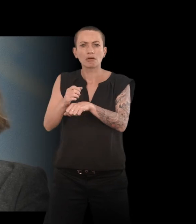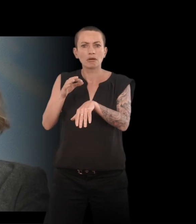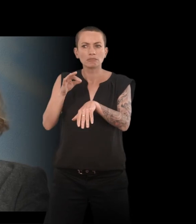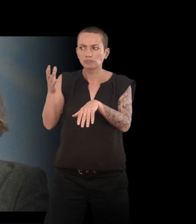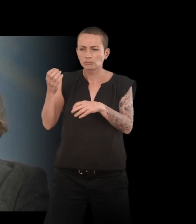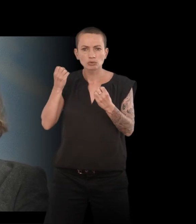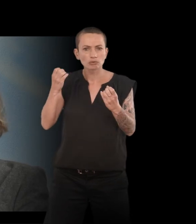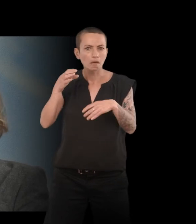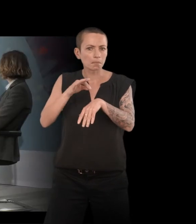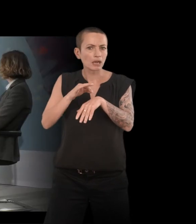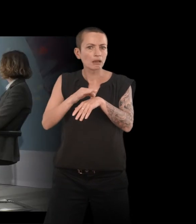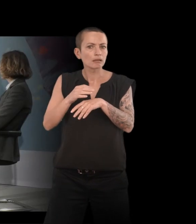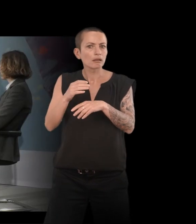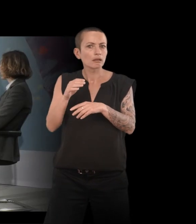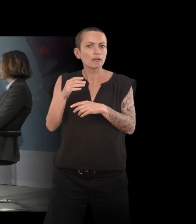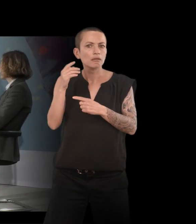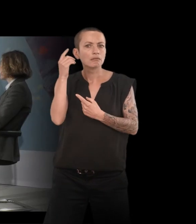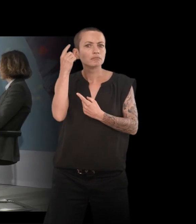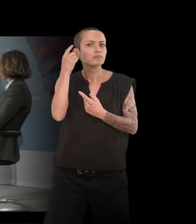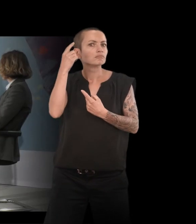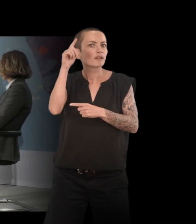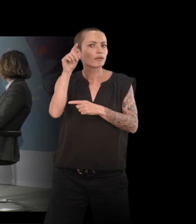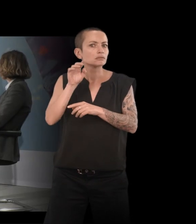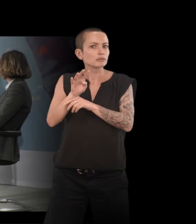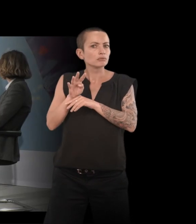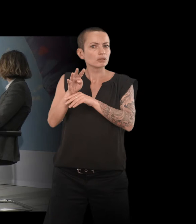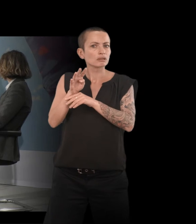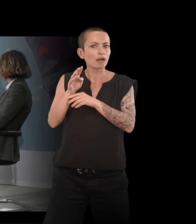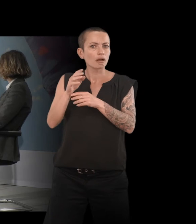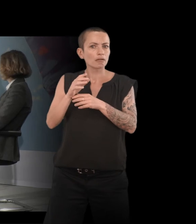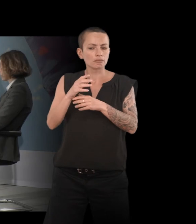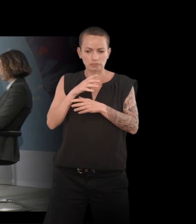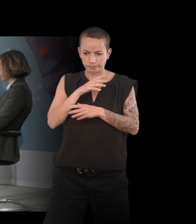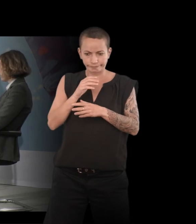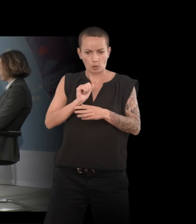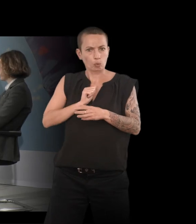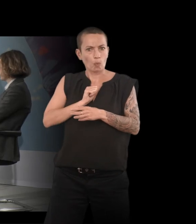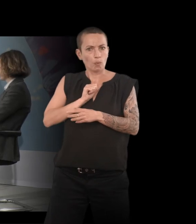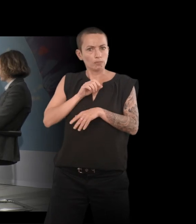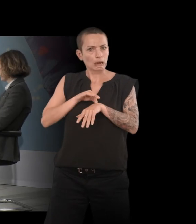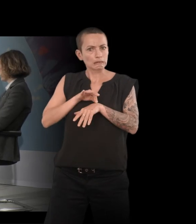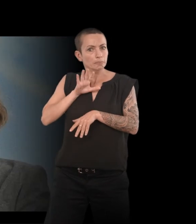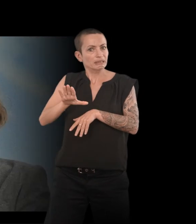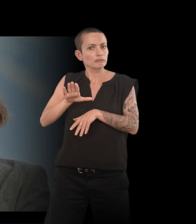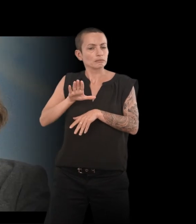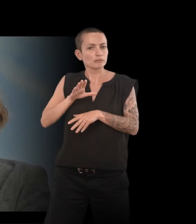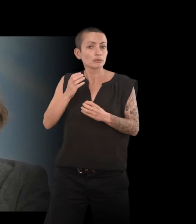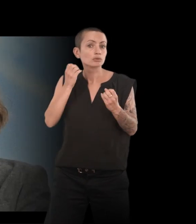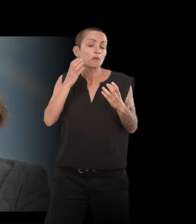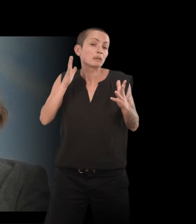maladie auto-immune. Et je ne sais pas si c'est plus fréquent ou juste on en parle plus et donc on s'en davantage compte. Et aussi parce que le sujet m'intéresse. Mais